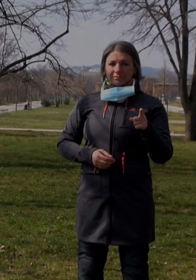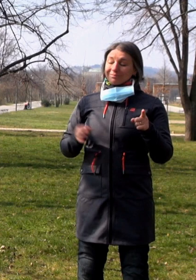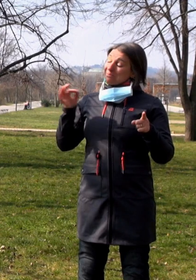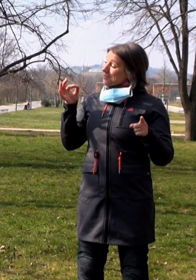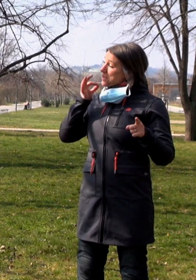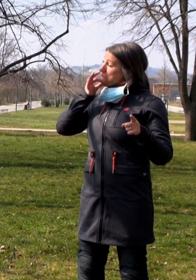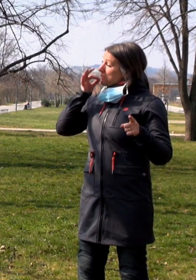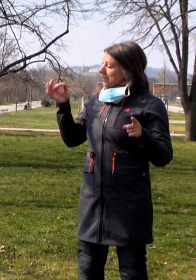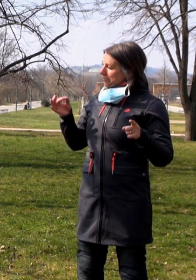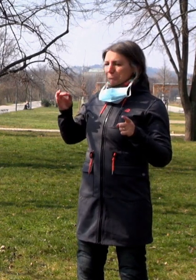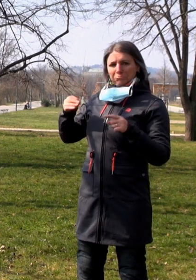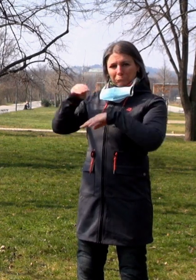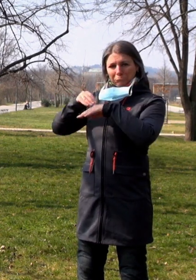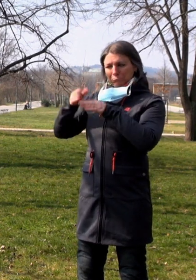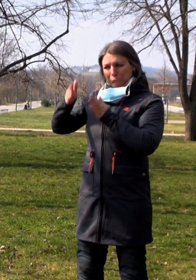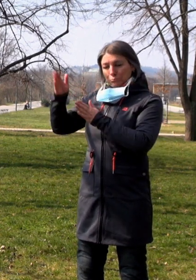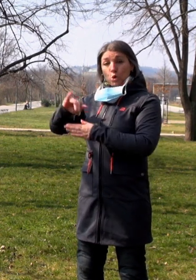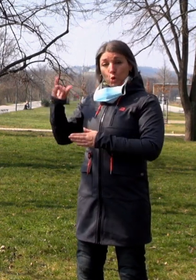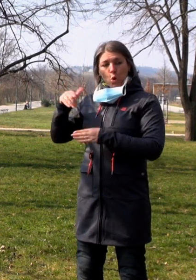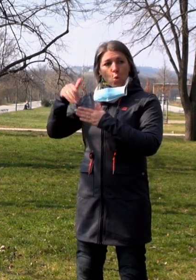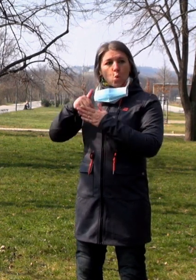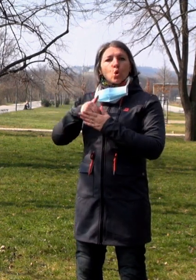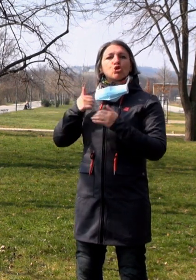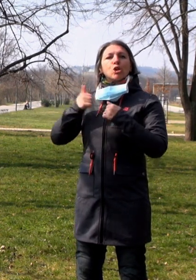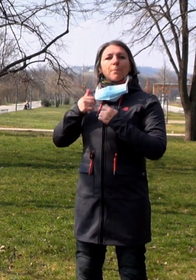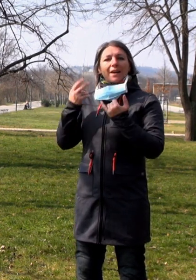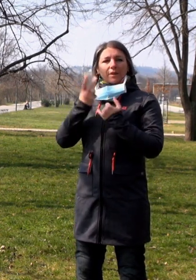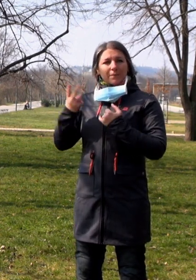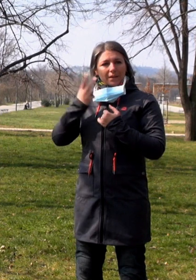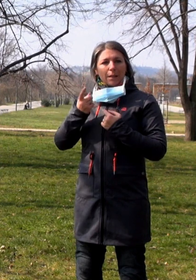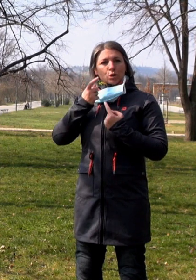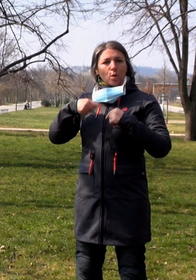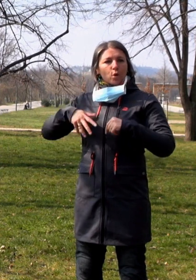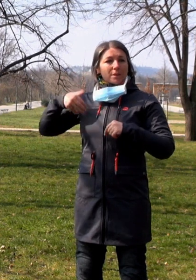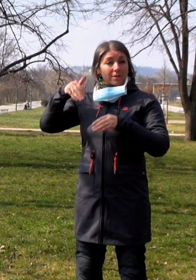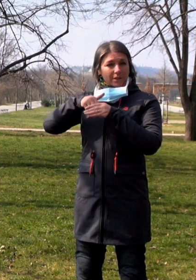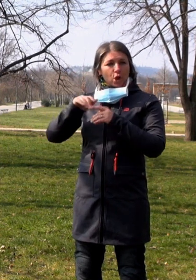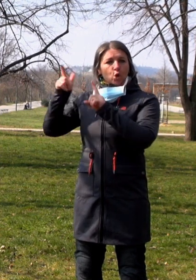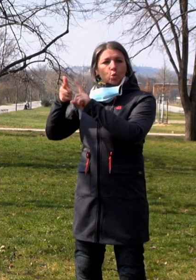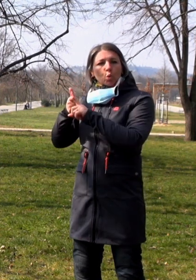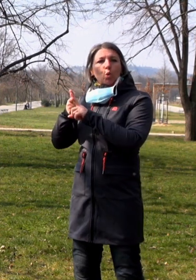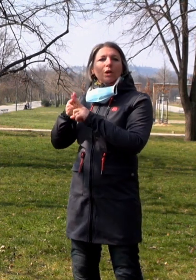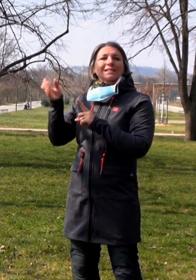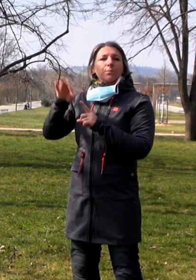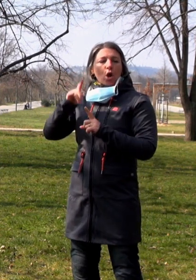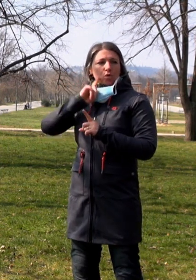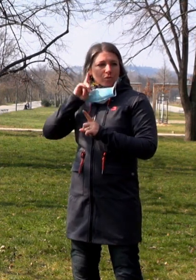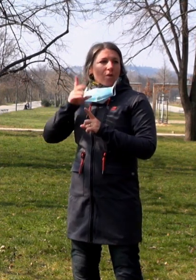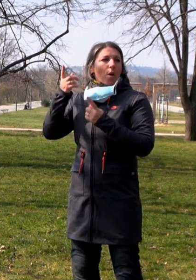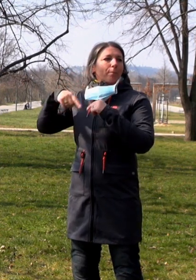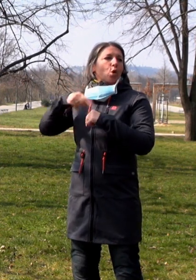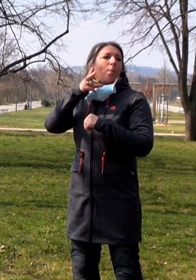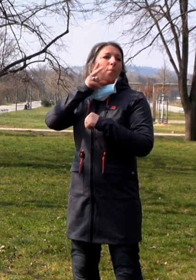Štěpán vymětal psycholog ministerstva vnitra a Simona Hoskovcová, psycholožka policejního prezídia. Oba mimo jiné